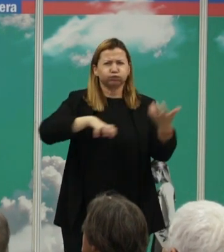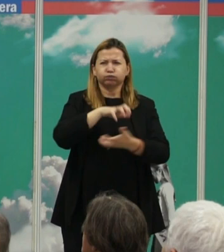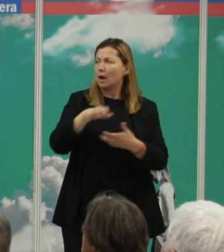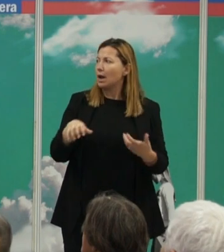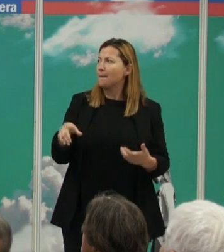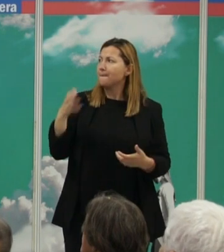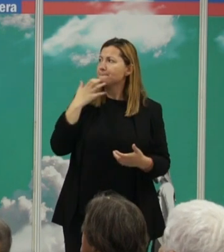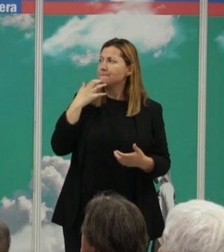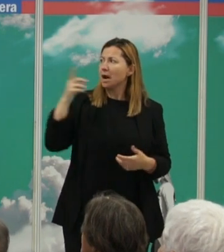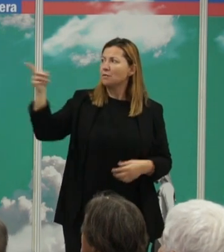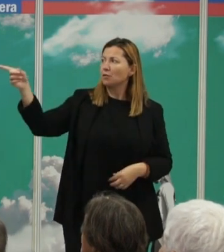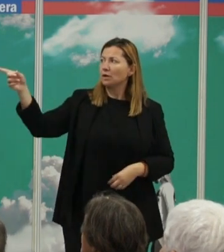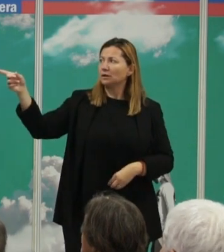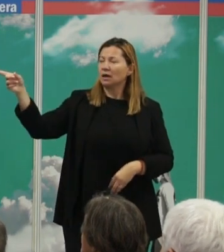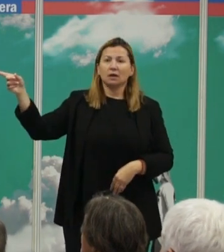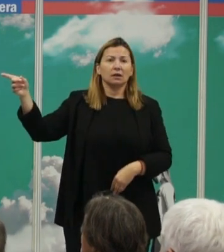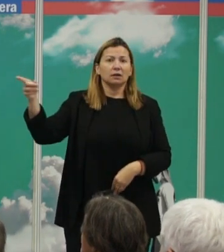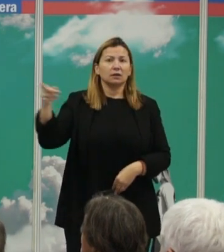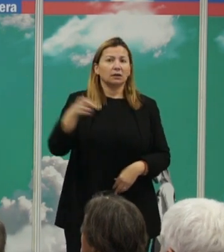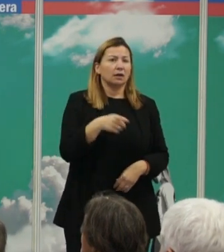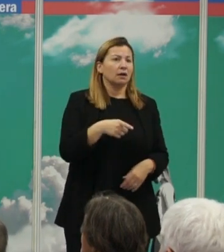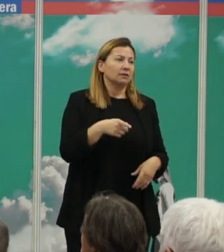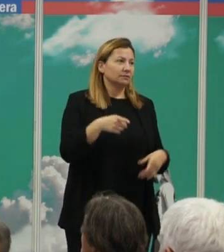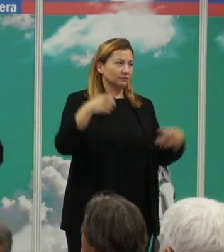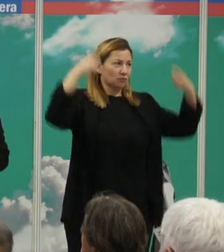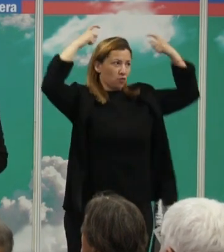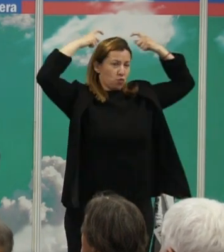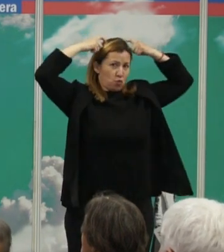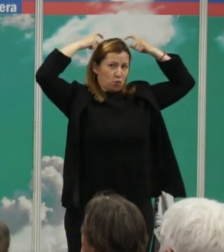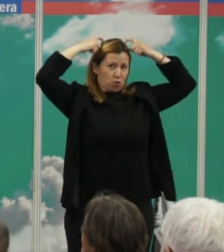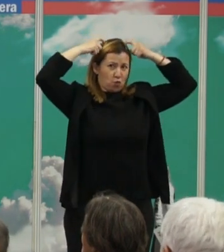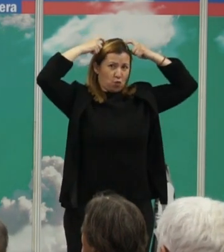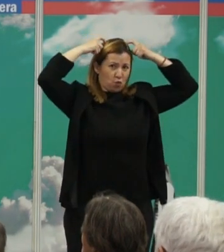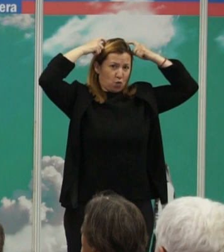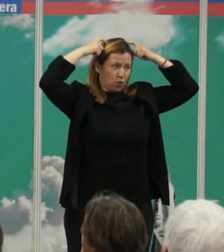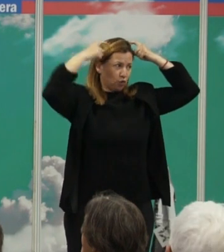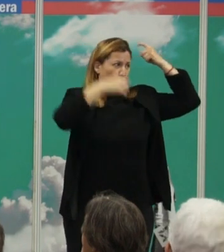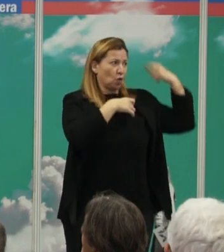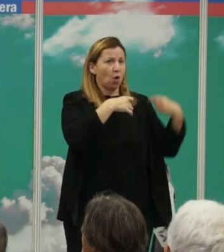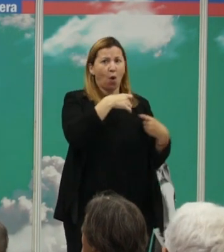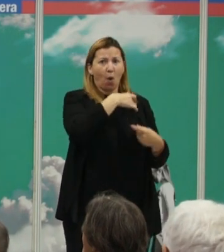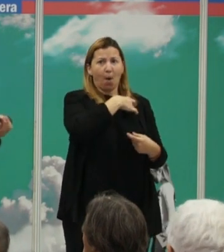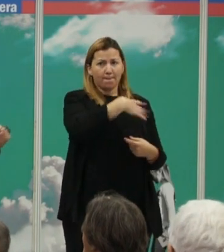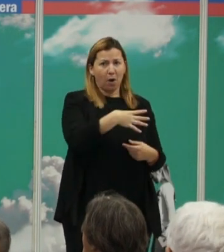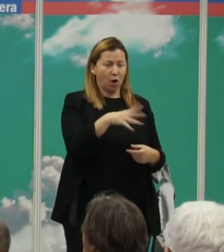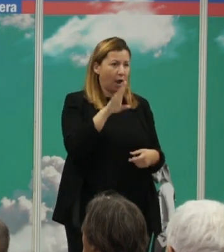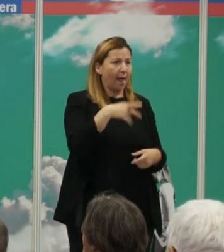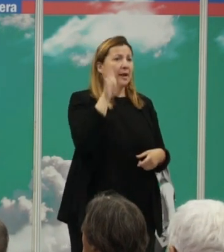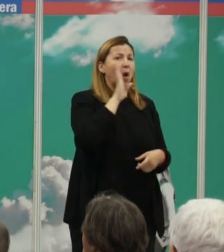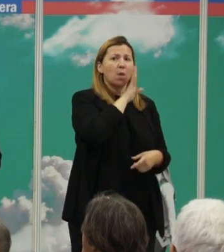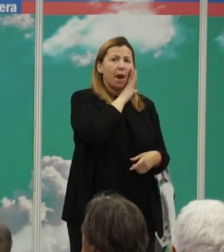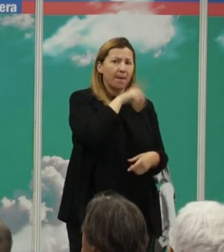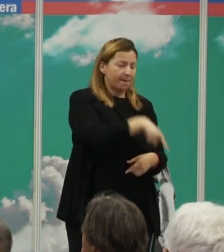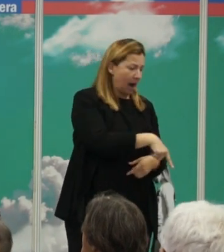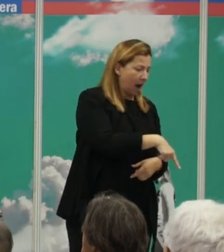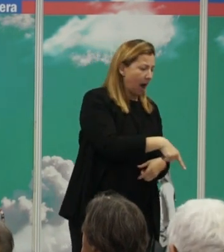violencia letal como es esto de aquí que es un infanticidio de un oso polar hacia un oso más pequeño o esto de aquí que es otro infanticidio de una hembra de leopardo